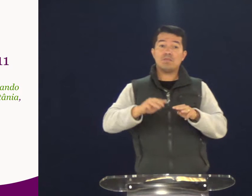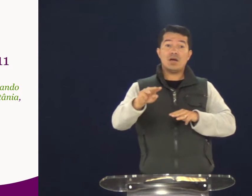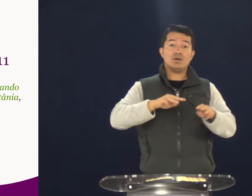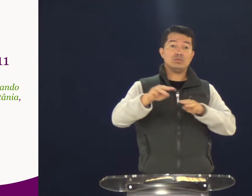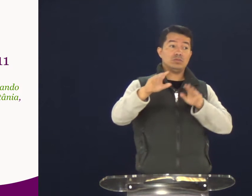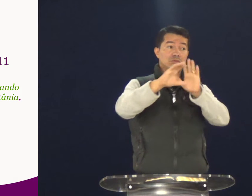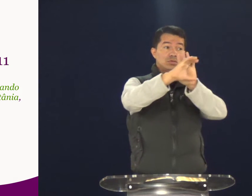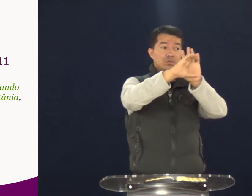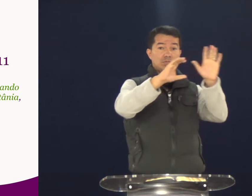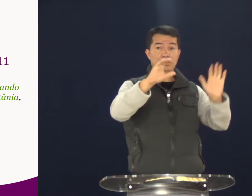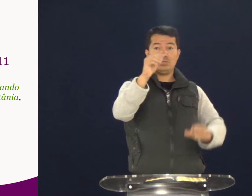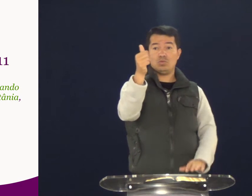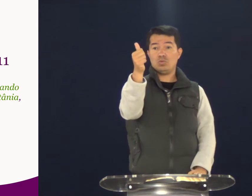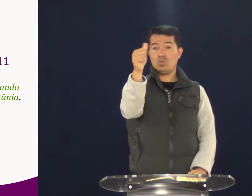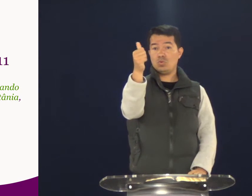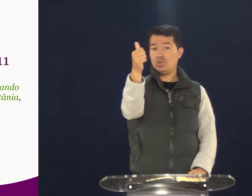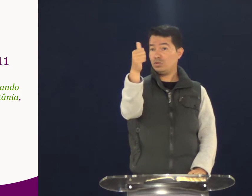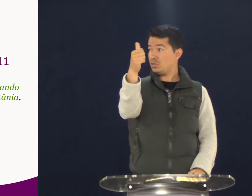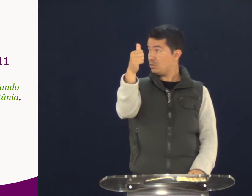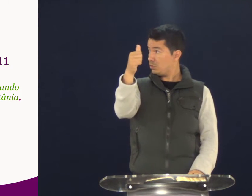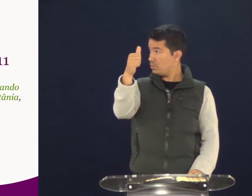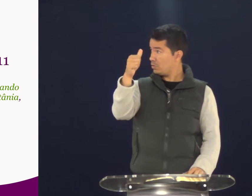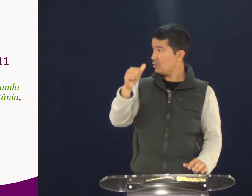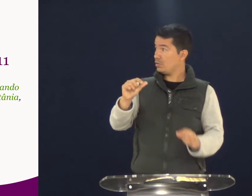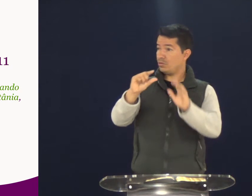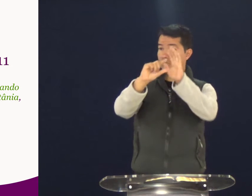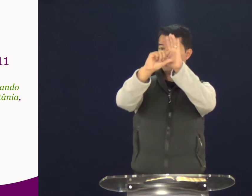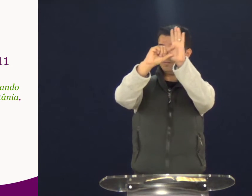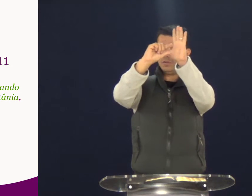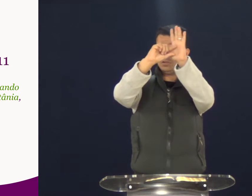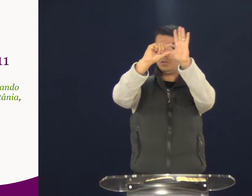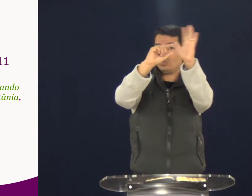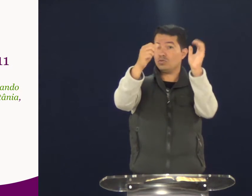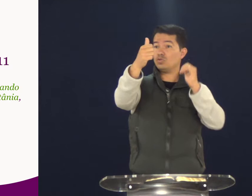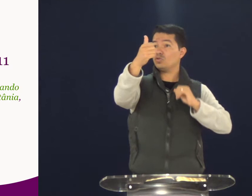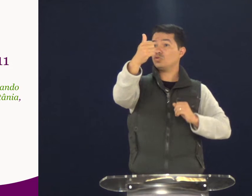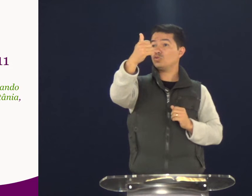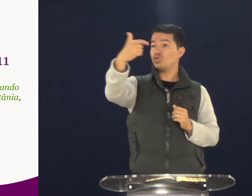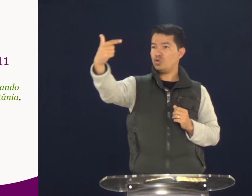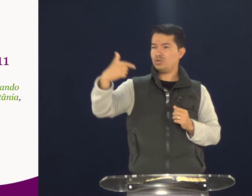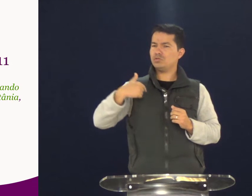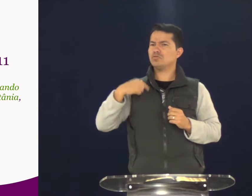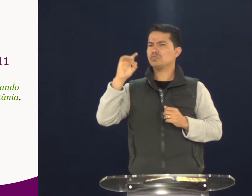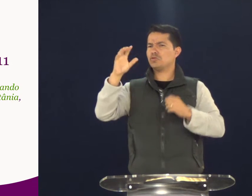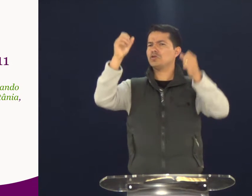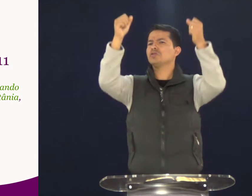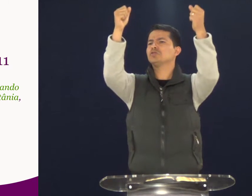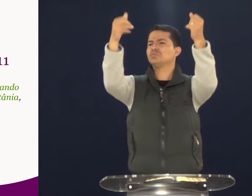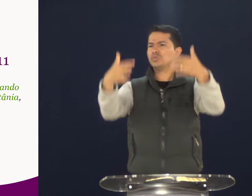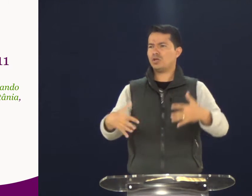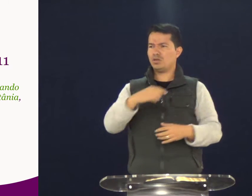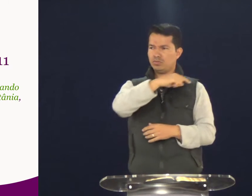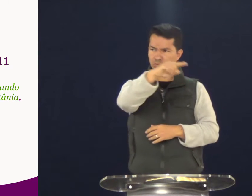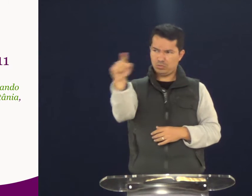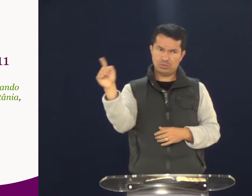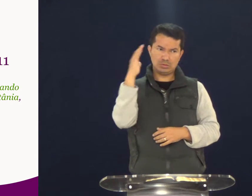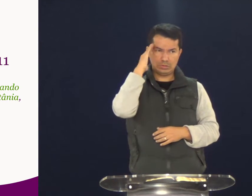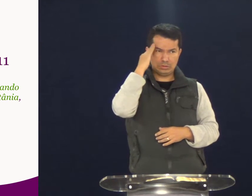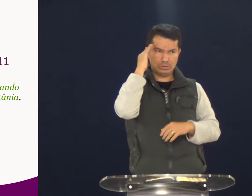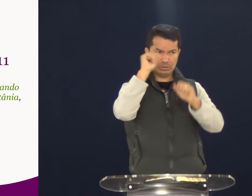Em Marcos, no capítulo 11, do versículo 12, eu vou explicar para vocês